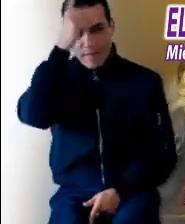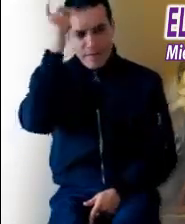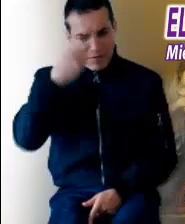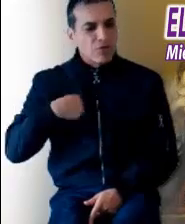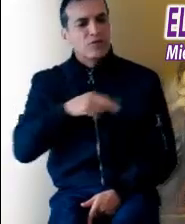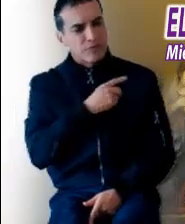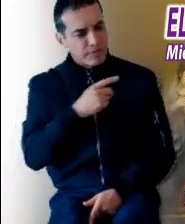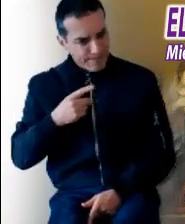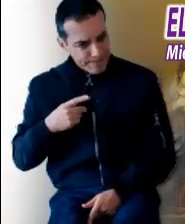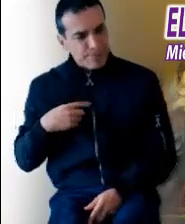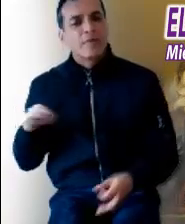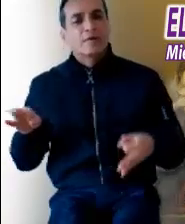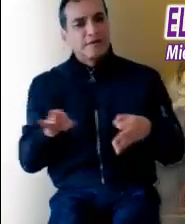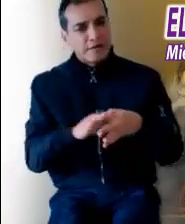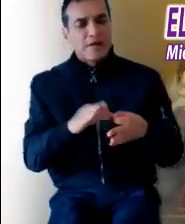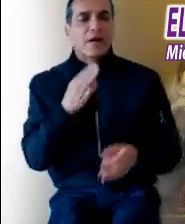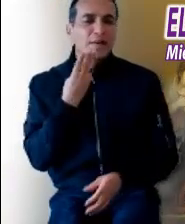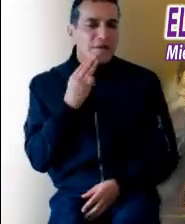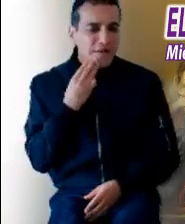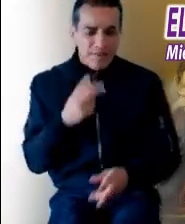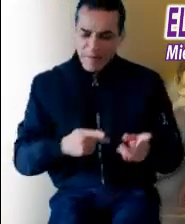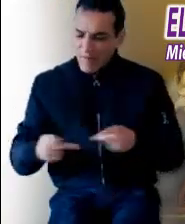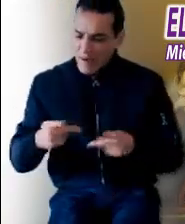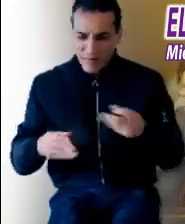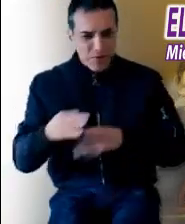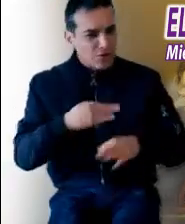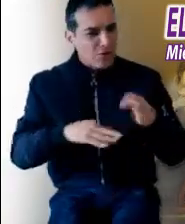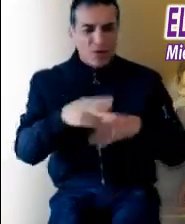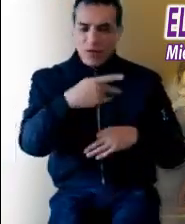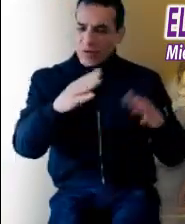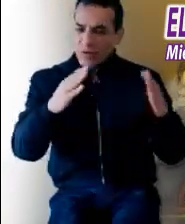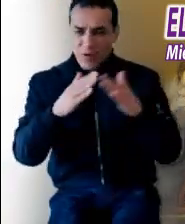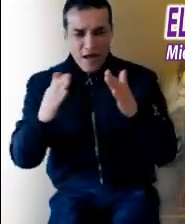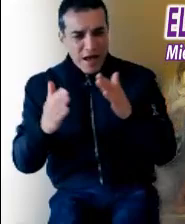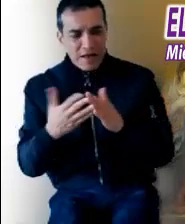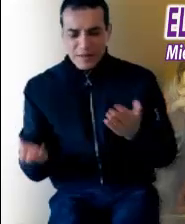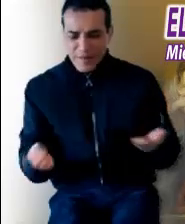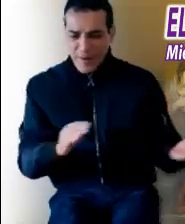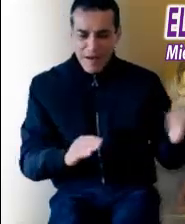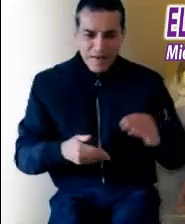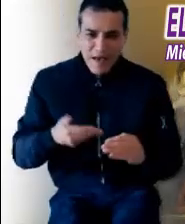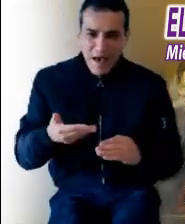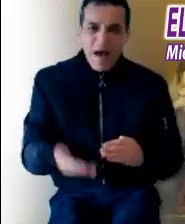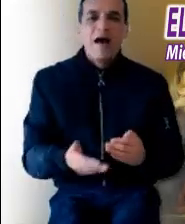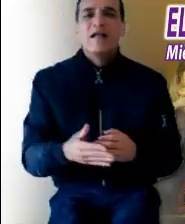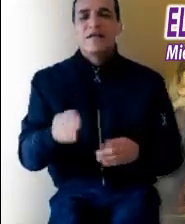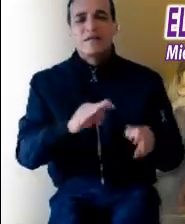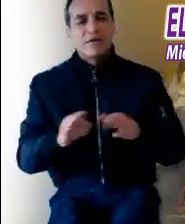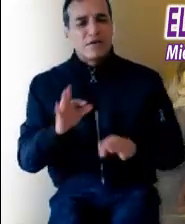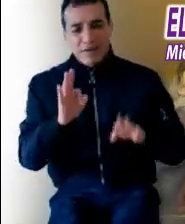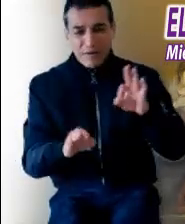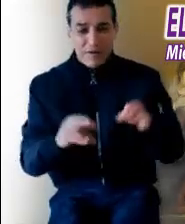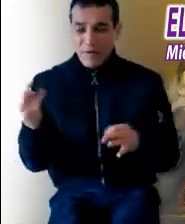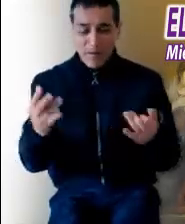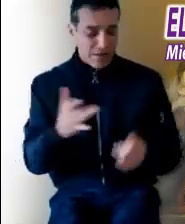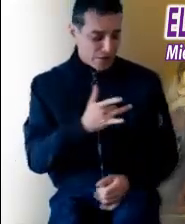Acerquémonos a María, preparemos con ella el pesebre, los pañales y las pajas. Mejor preparemos el